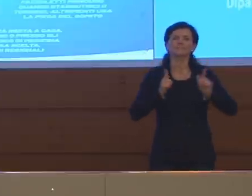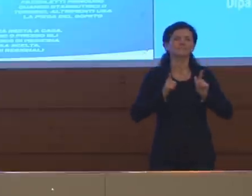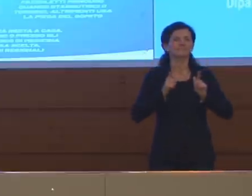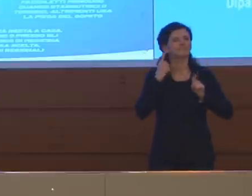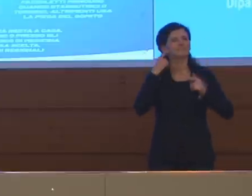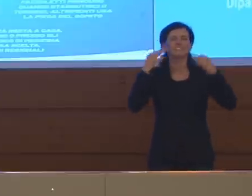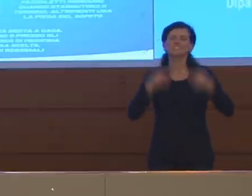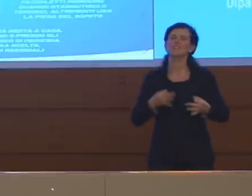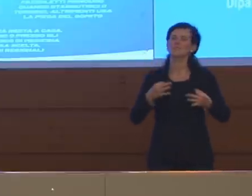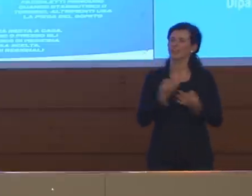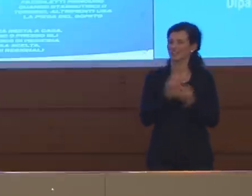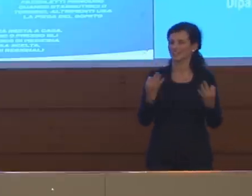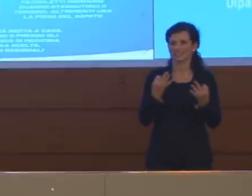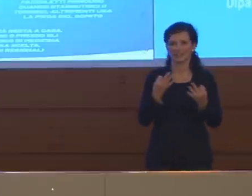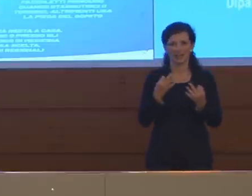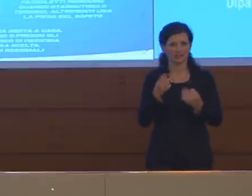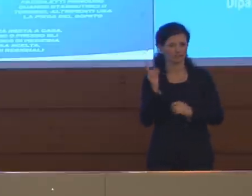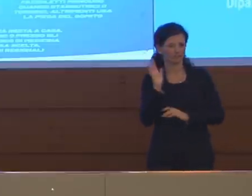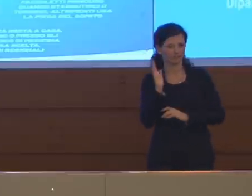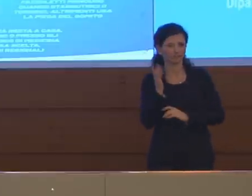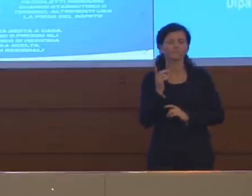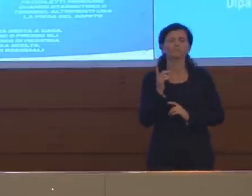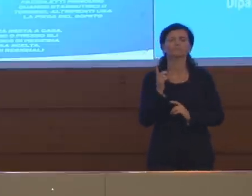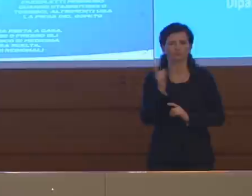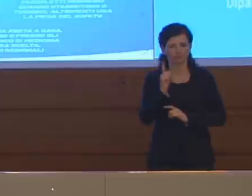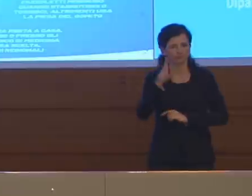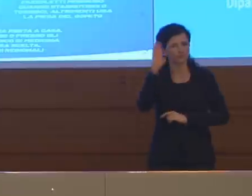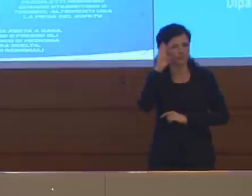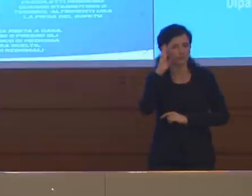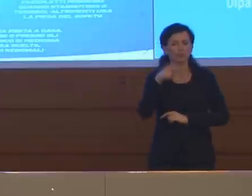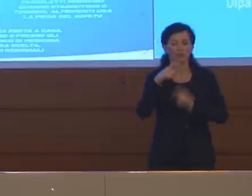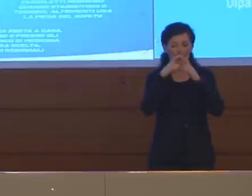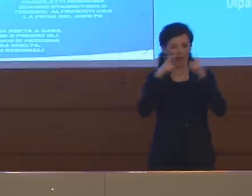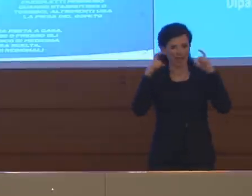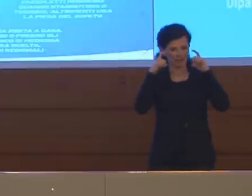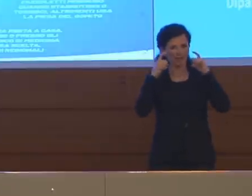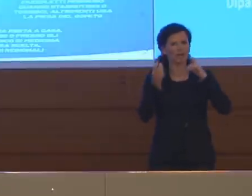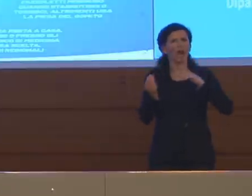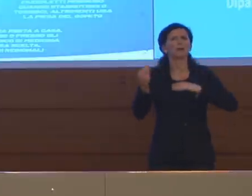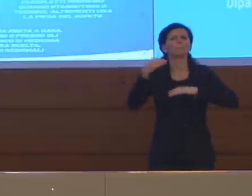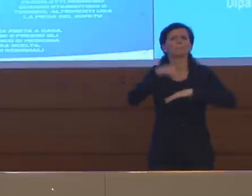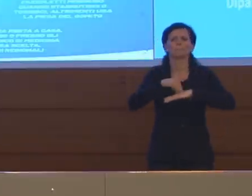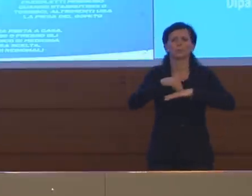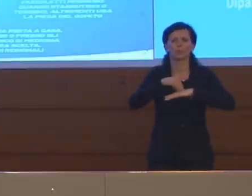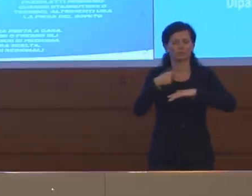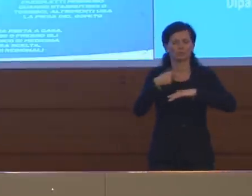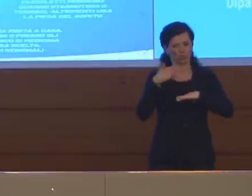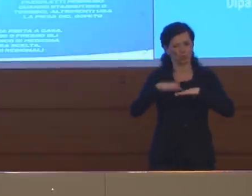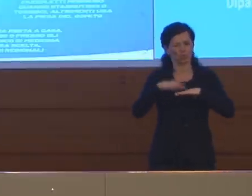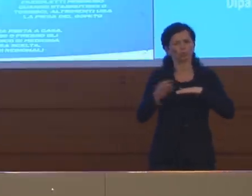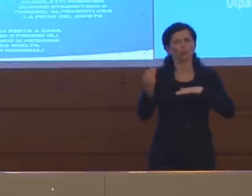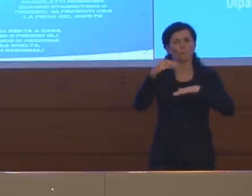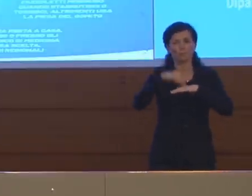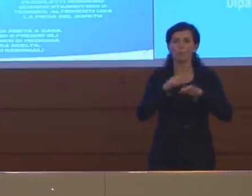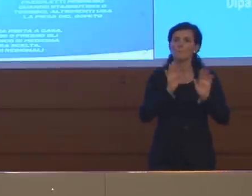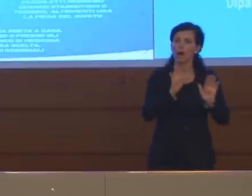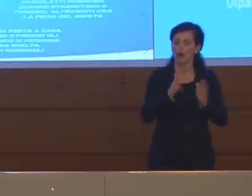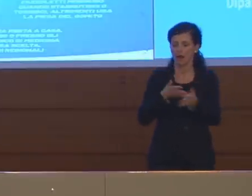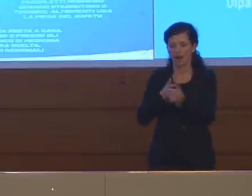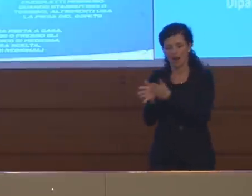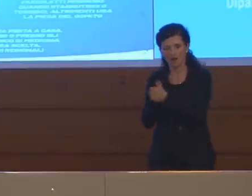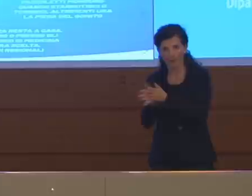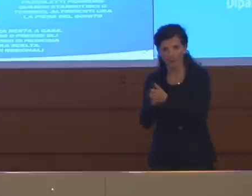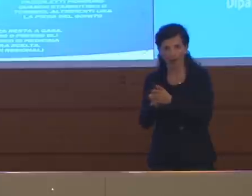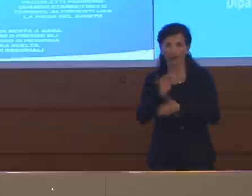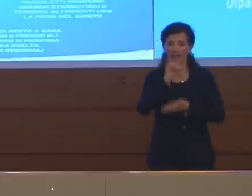Ovvero sia la mascherina è un elemento aggiuntivo però il lavaggio delle mani, l